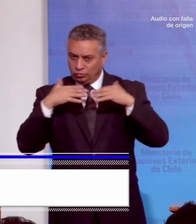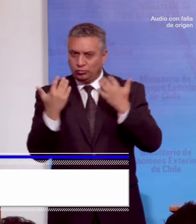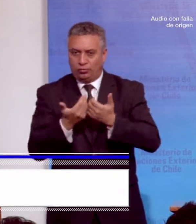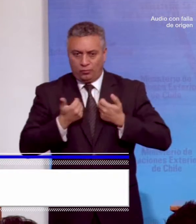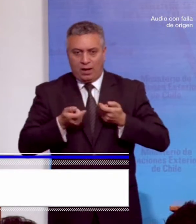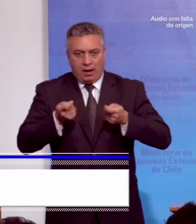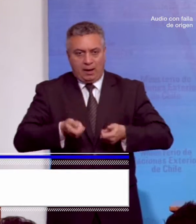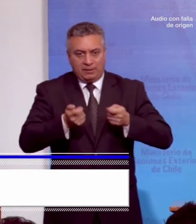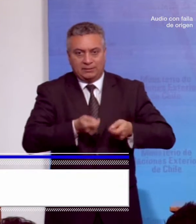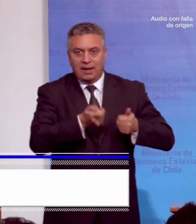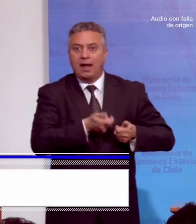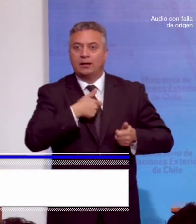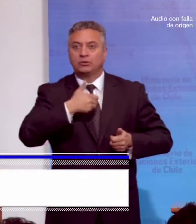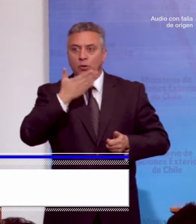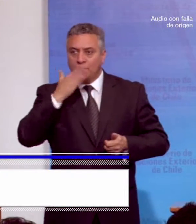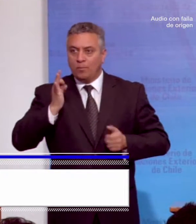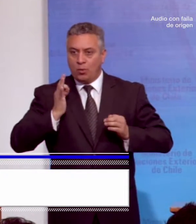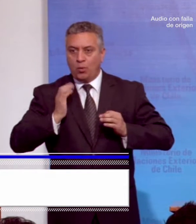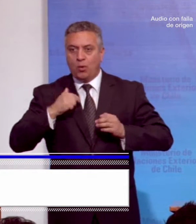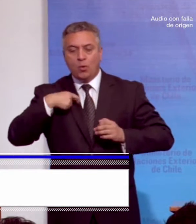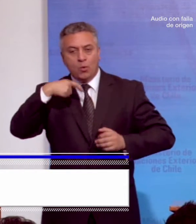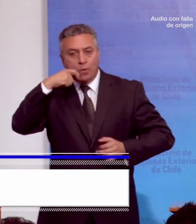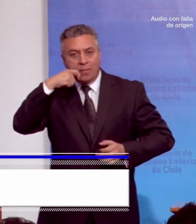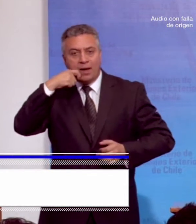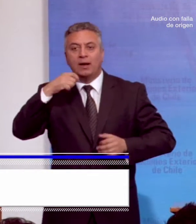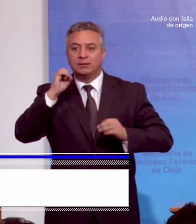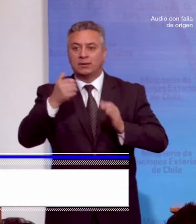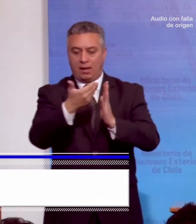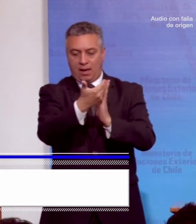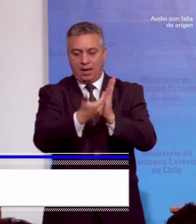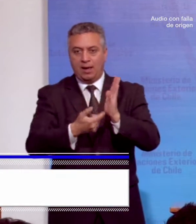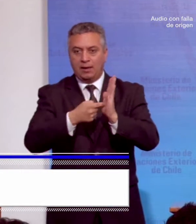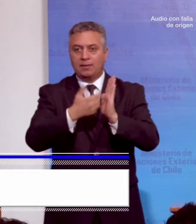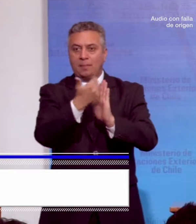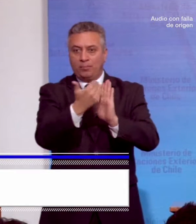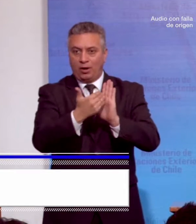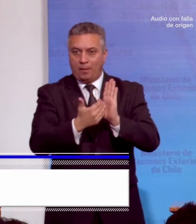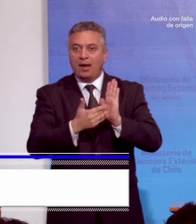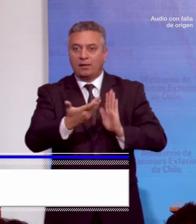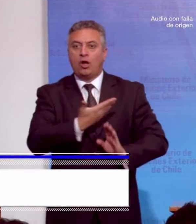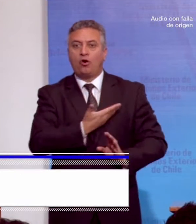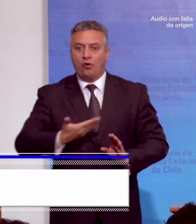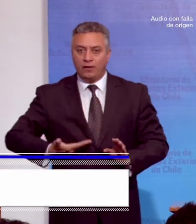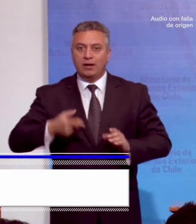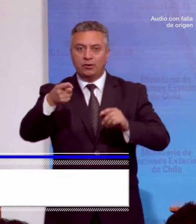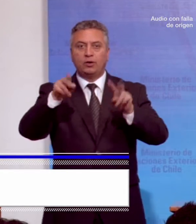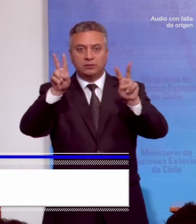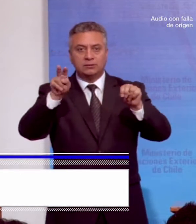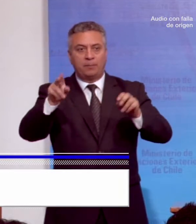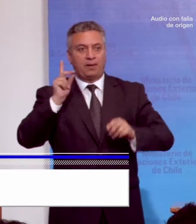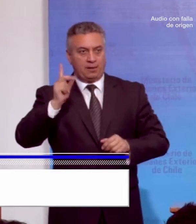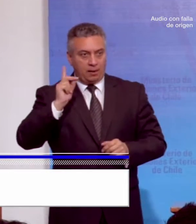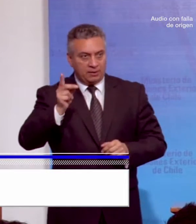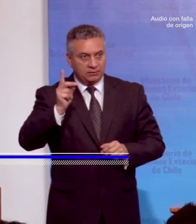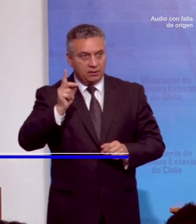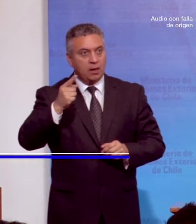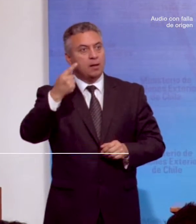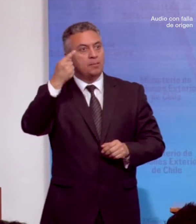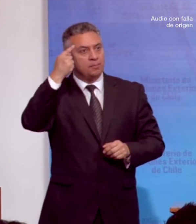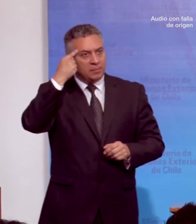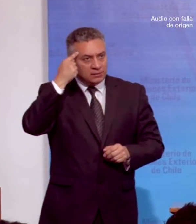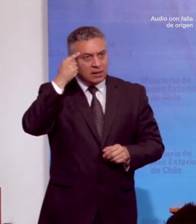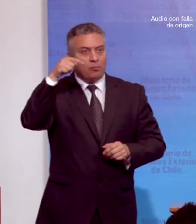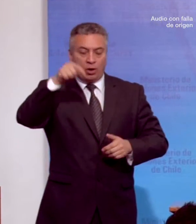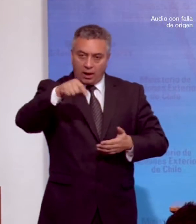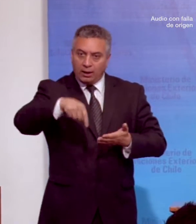profesionales y humanas para materializar la agenda programática del Gobierno en materia de discapacidad. Consideramos que